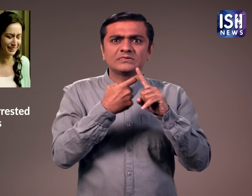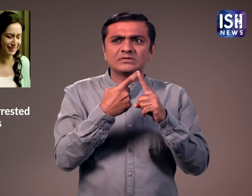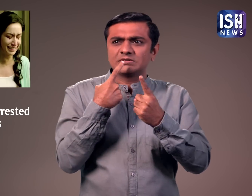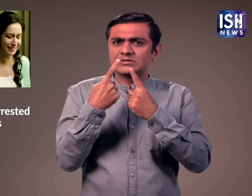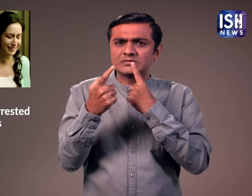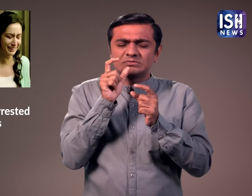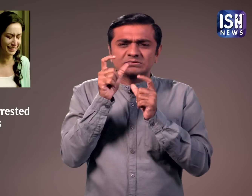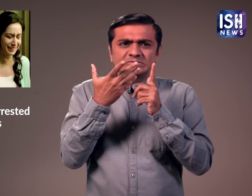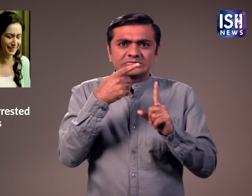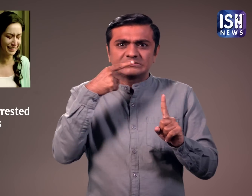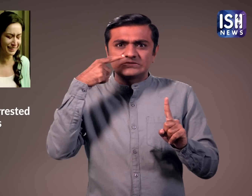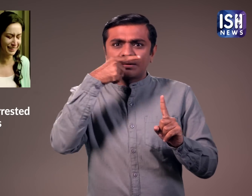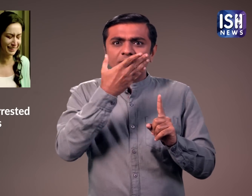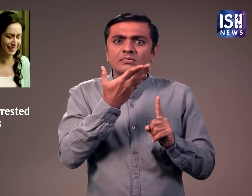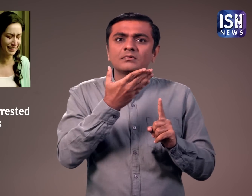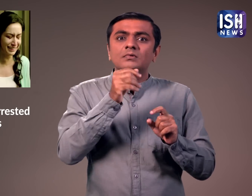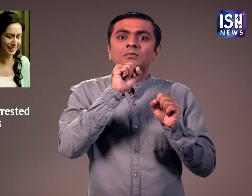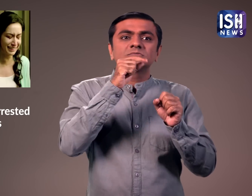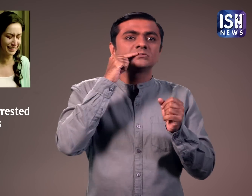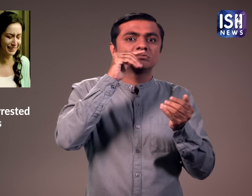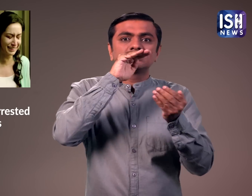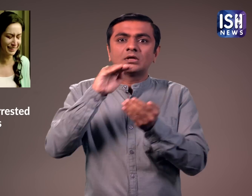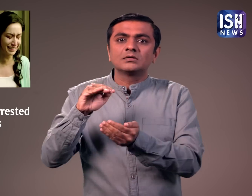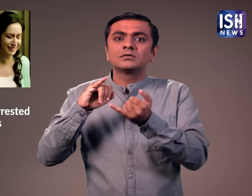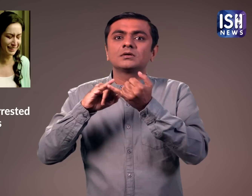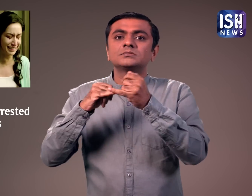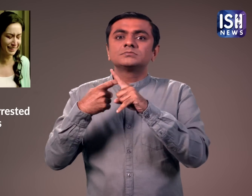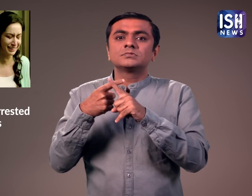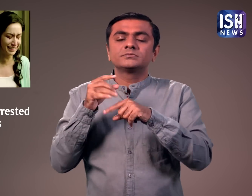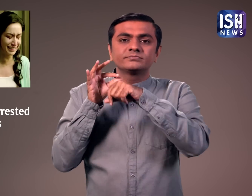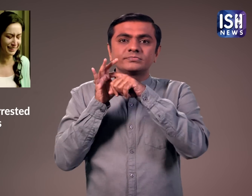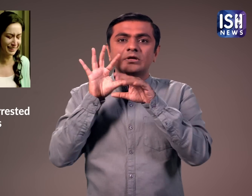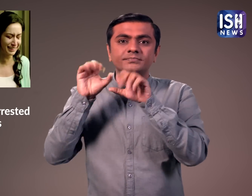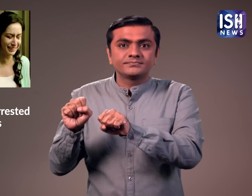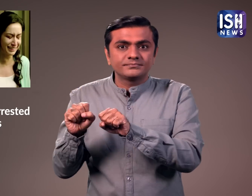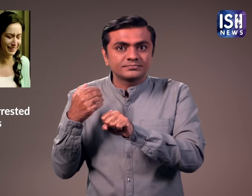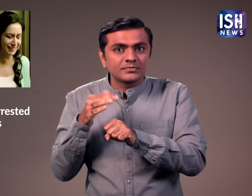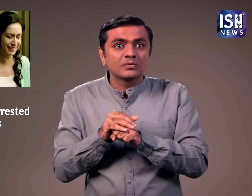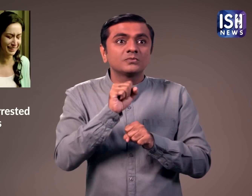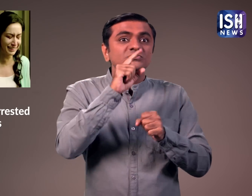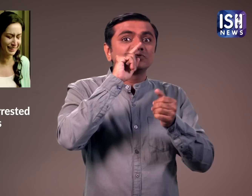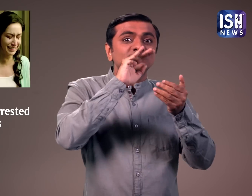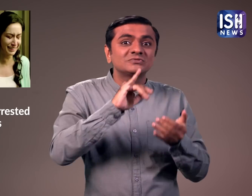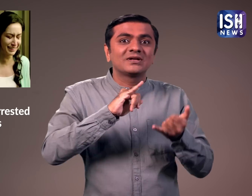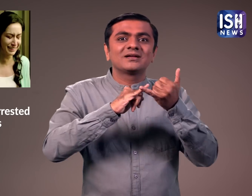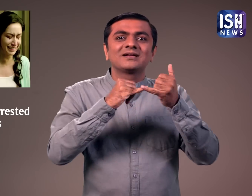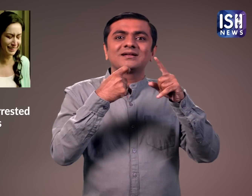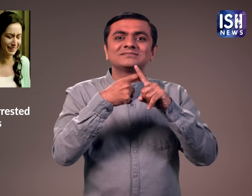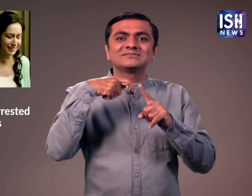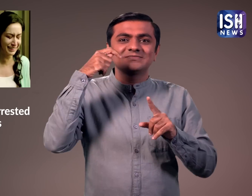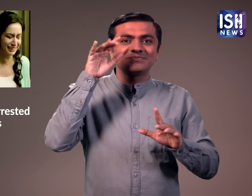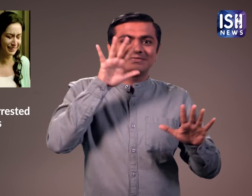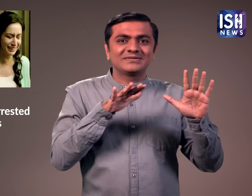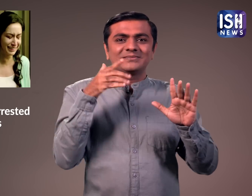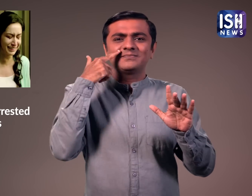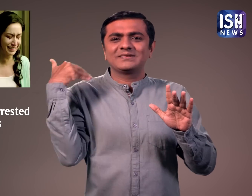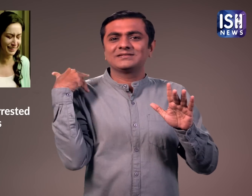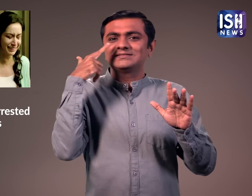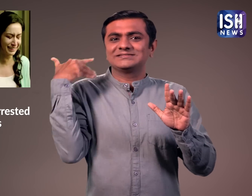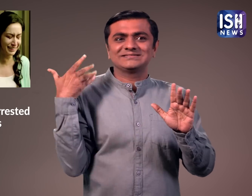शक्ती कपूर के गिनोने बयानों के बाद उनका बेटा ड्रग्स मामले में पकड़ा गया है और बेटी